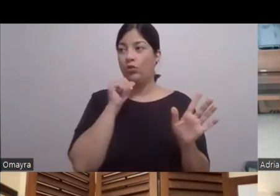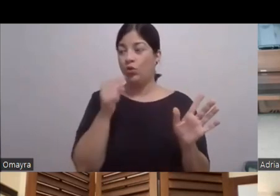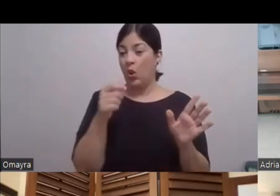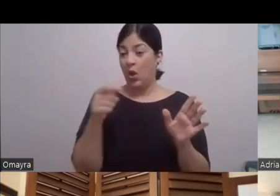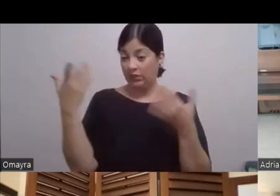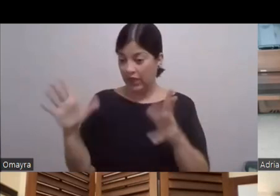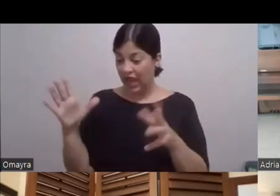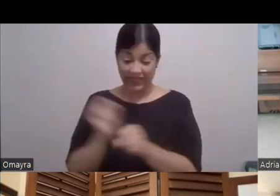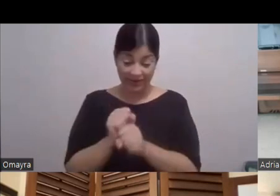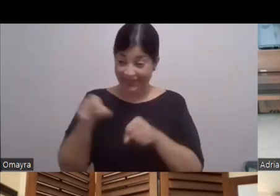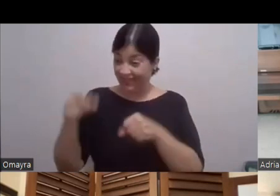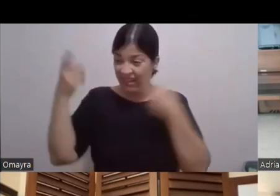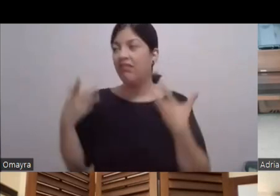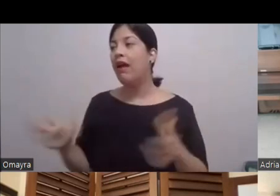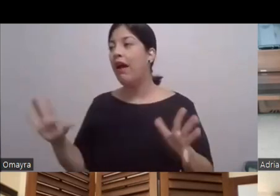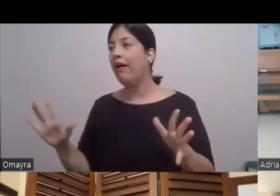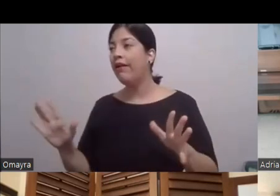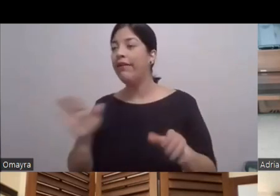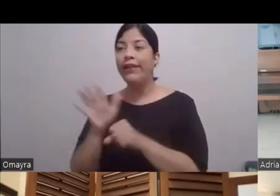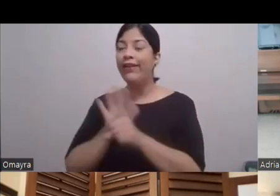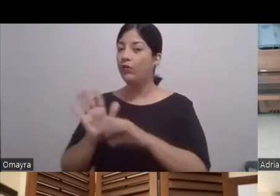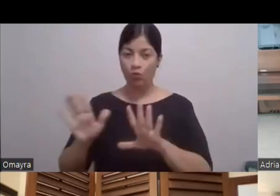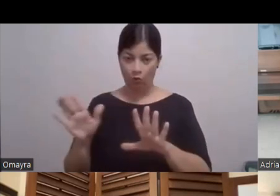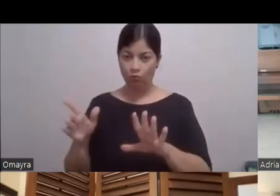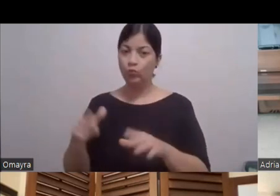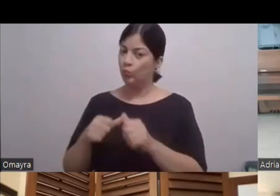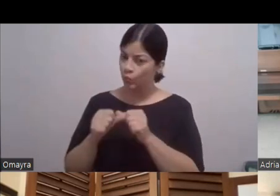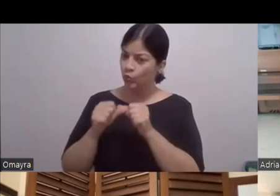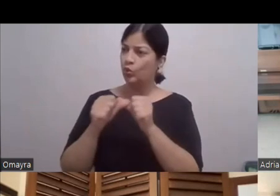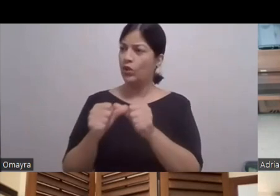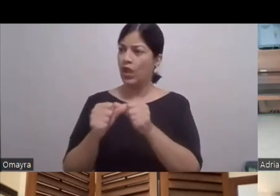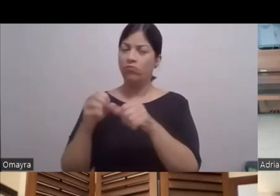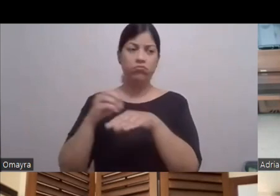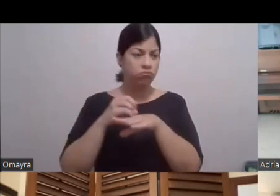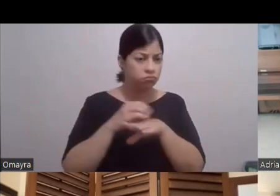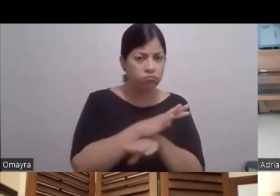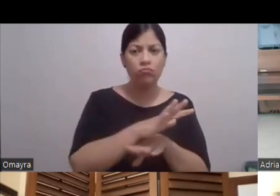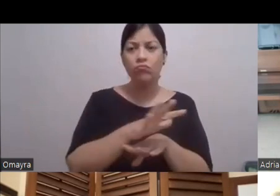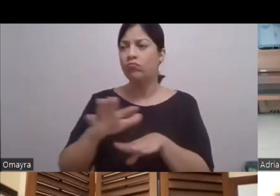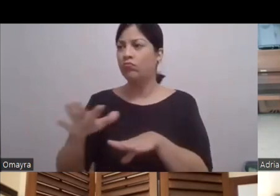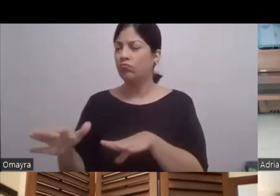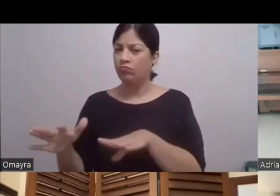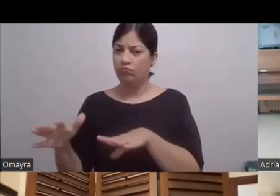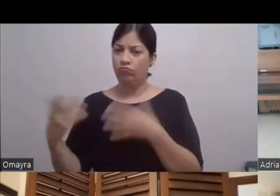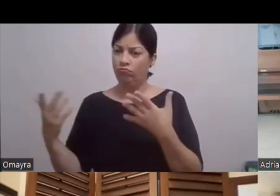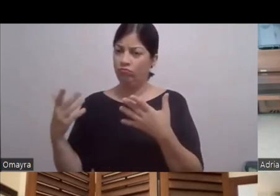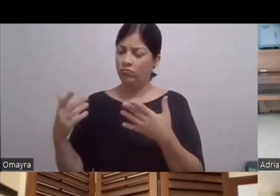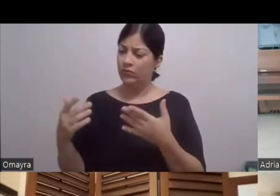Para hacer trabajo Chévere Este Para Tú llevar un mensaje Para Vivirte ¿No? Unos personajes Este Que con ellos Puedas